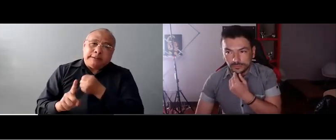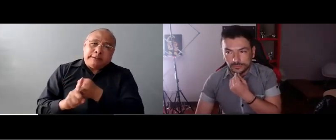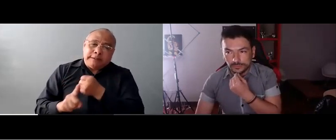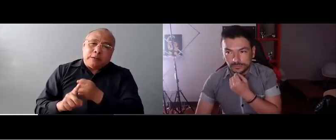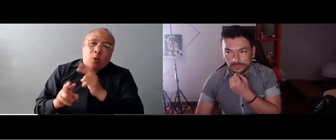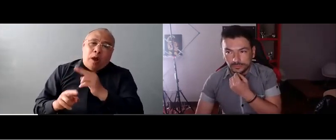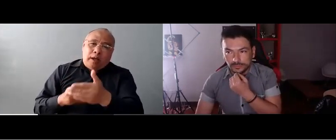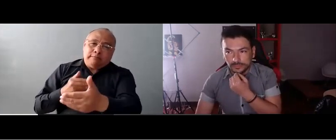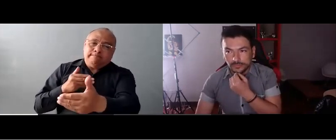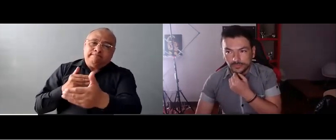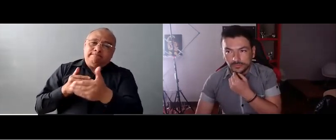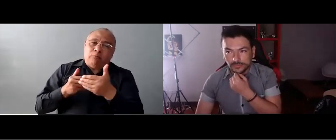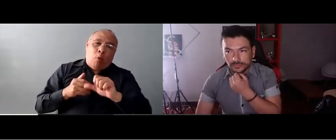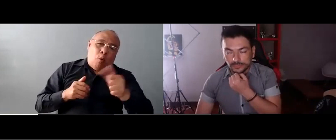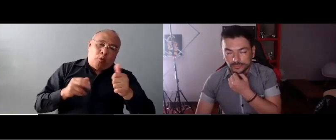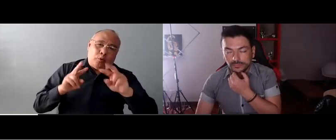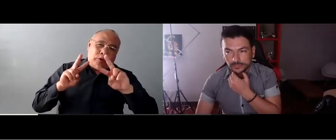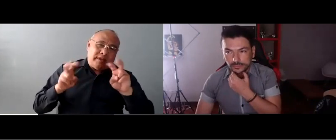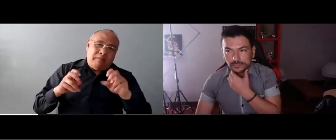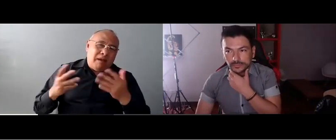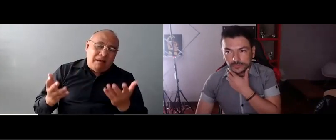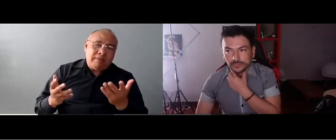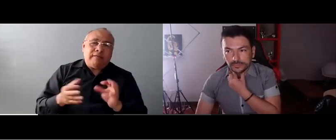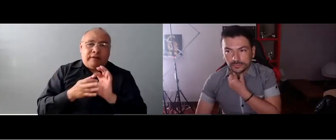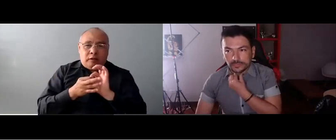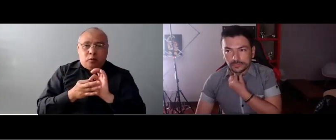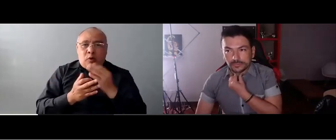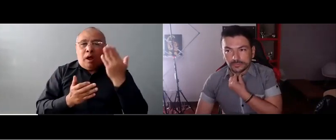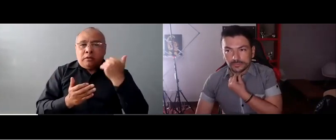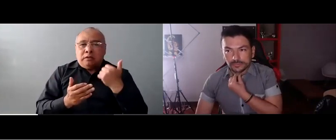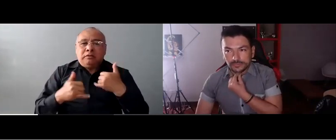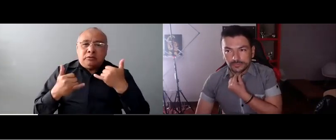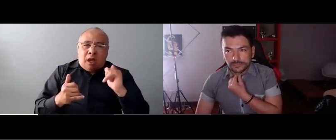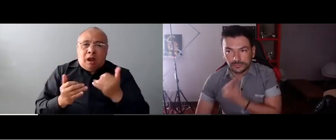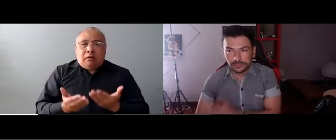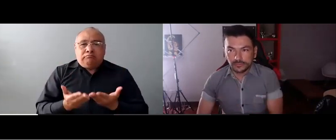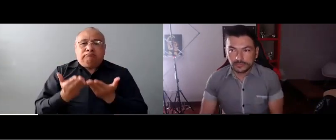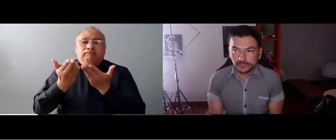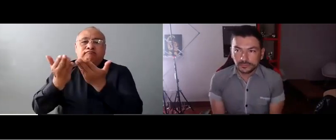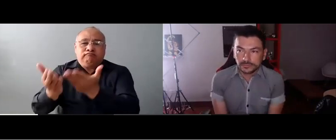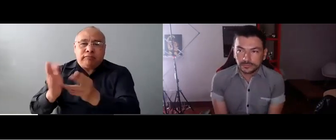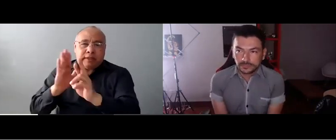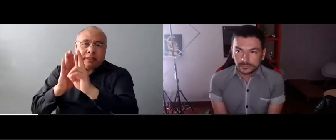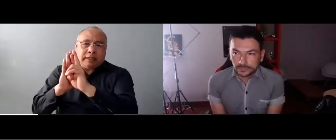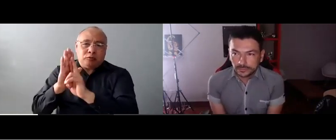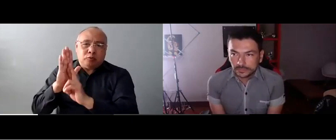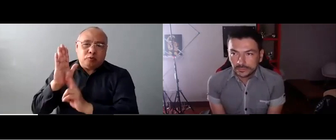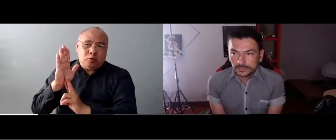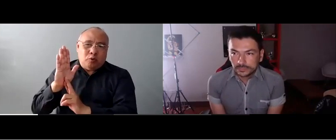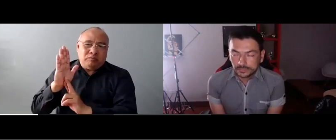Sin embargo, no quiere decir que nosotros nos vamos a quedar quietos hasta ese momento. Vamos a seguir trabajando en varios aspectos.